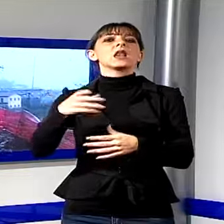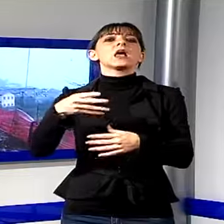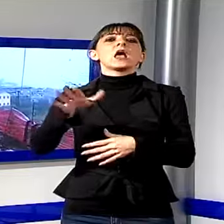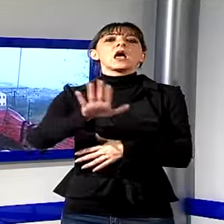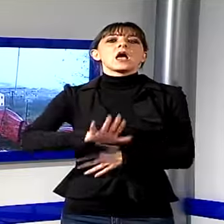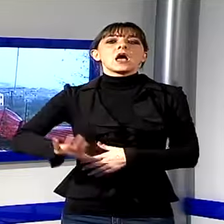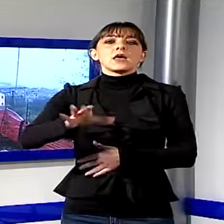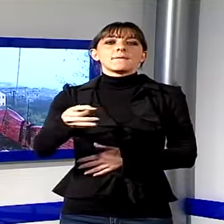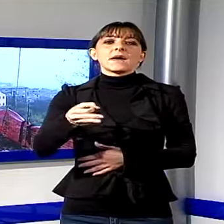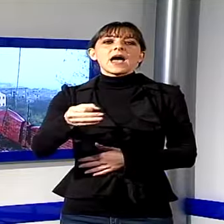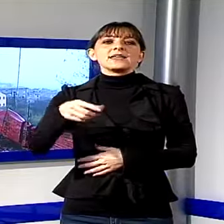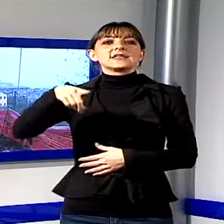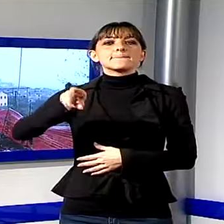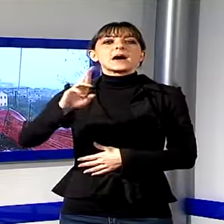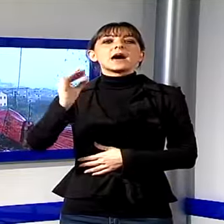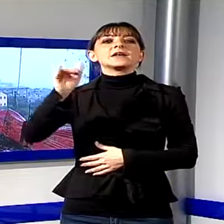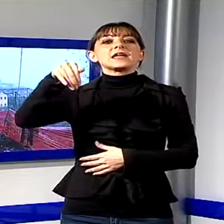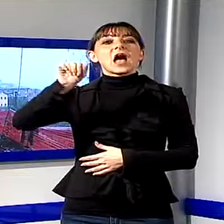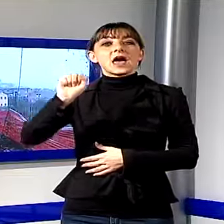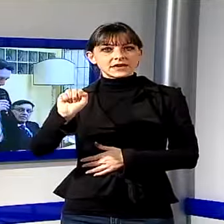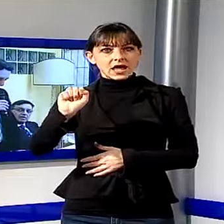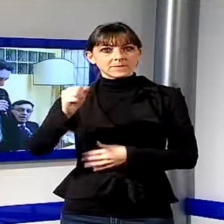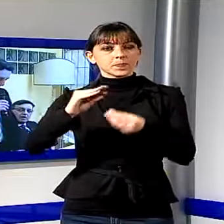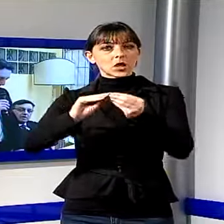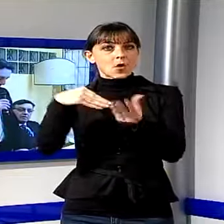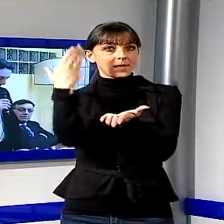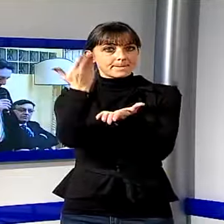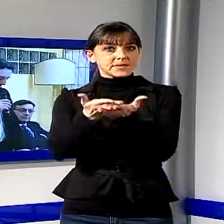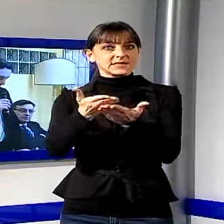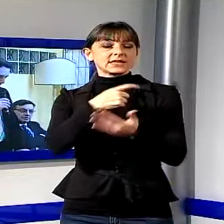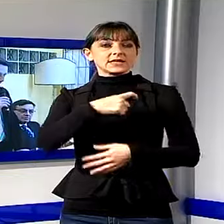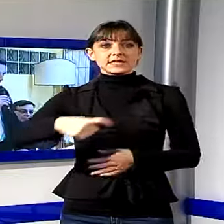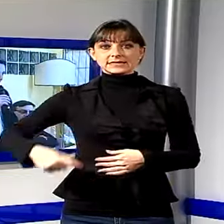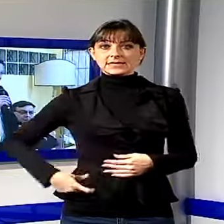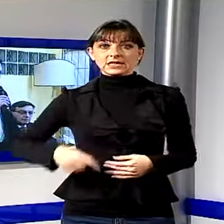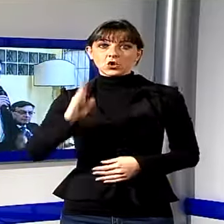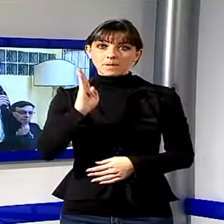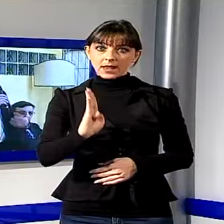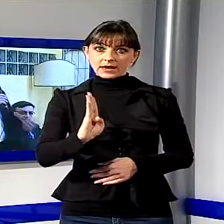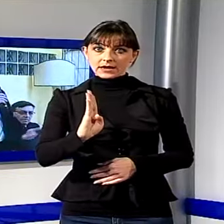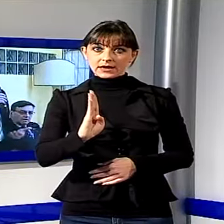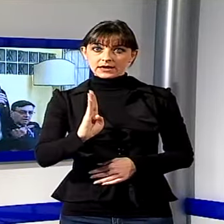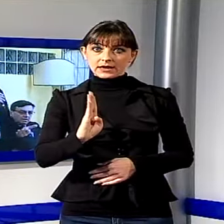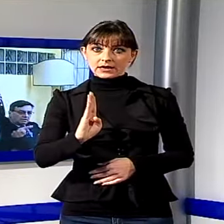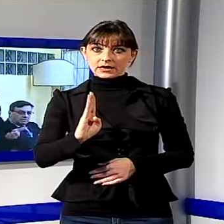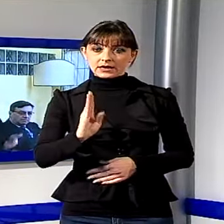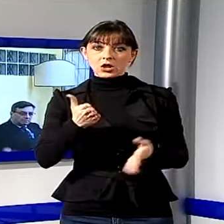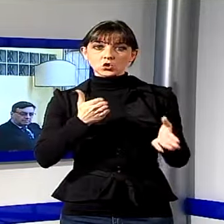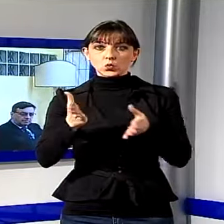presentata dal sindaco Giordano Ballini nel corso di un convegno dal titolo la nuova energia del bosco, al quale sono intervenuti